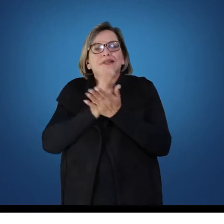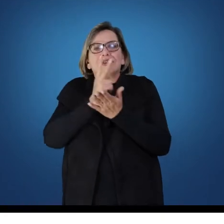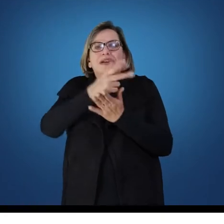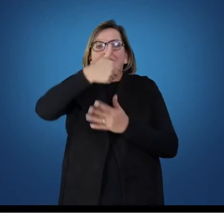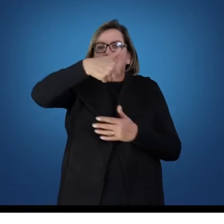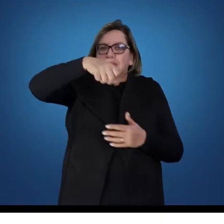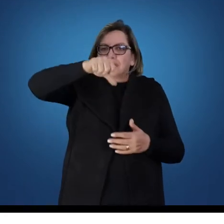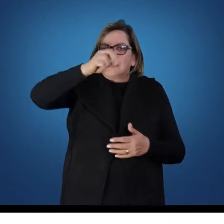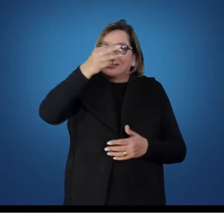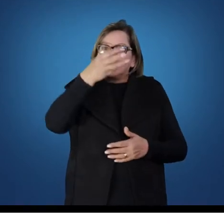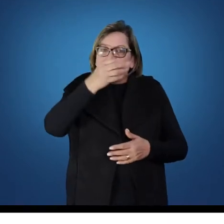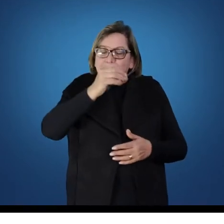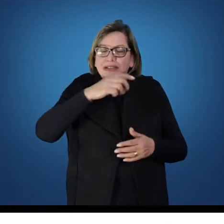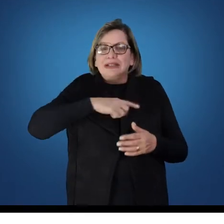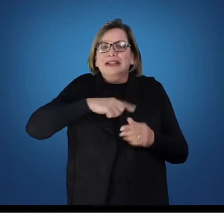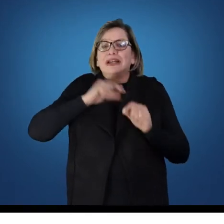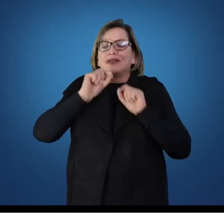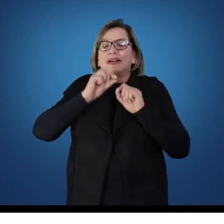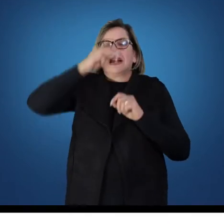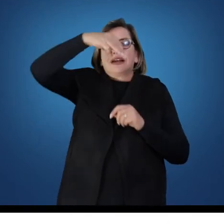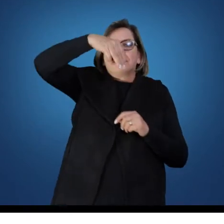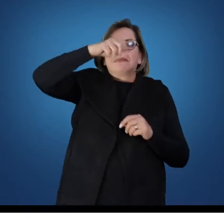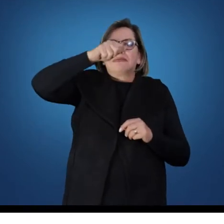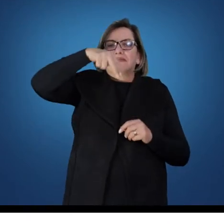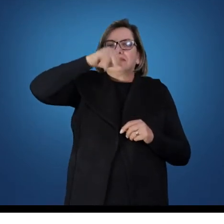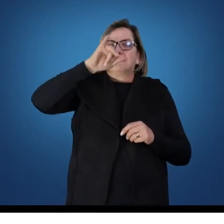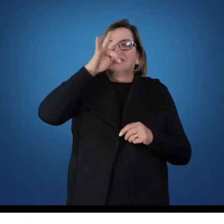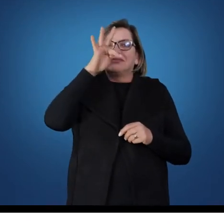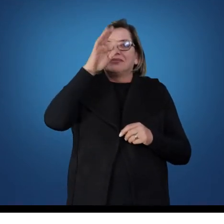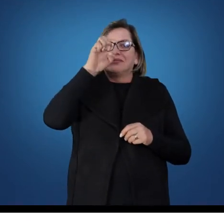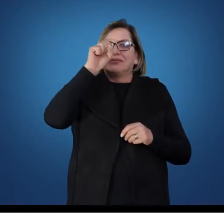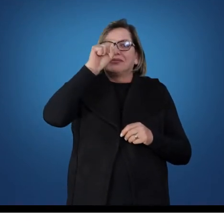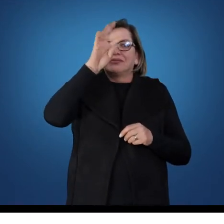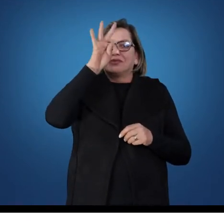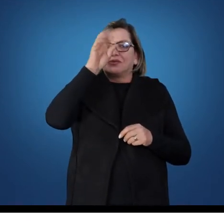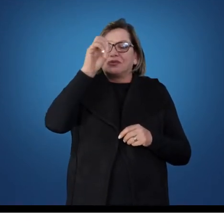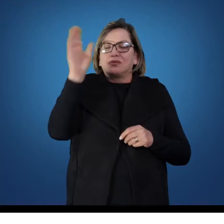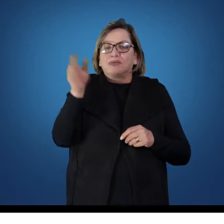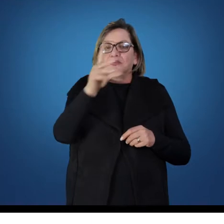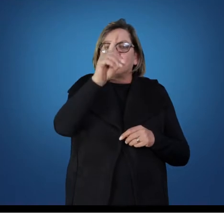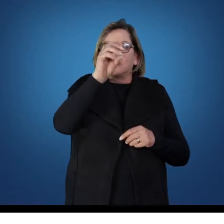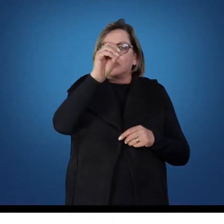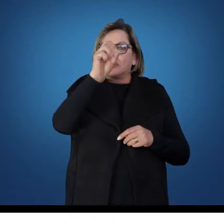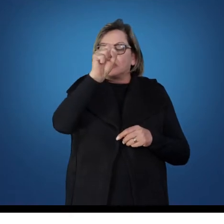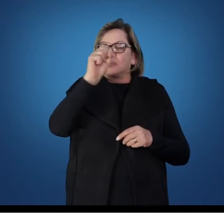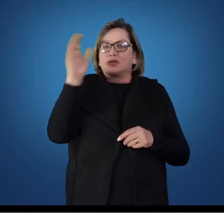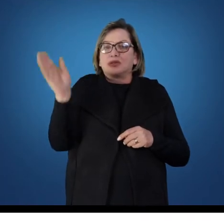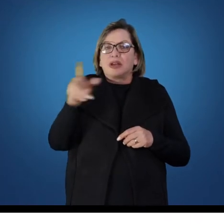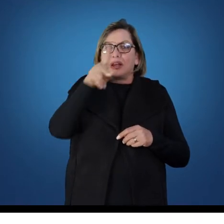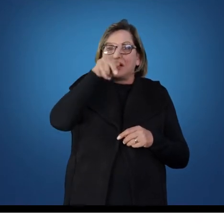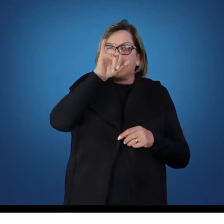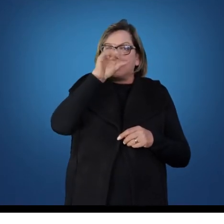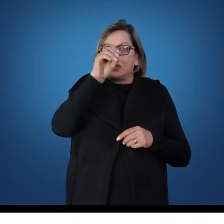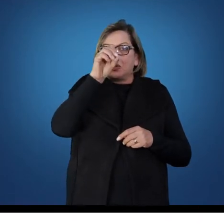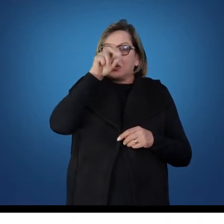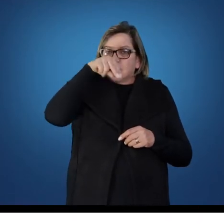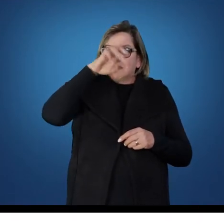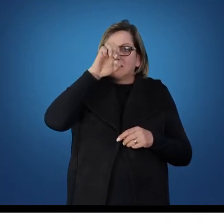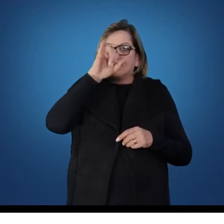participam na construção desse manifesto e indicando uma melhoria da educação no país. A possibilidade de acesso a todas as pessoas.